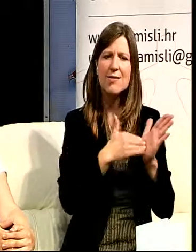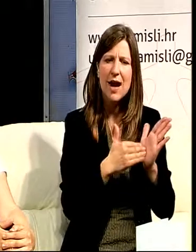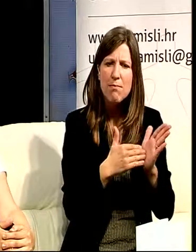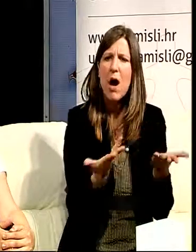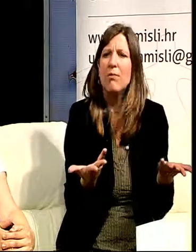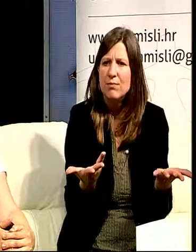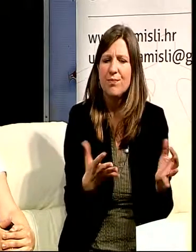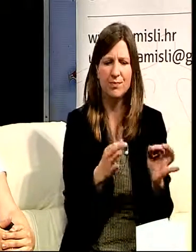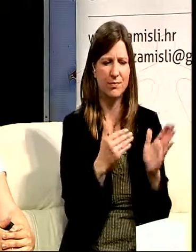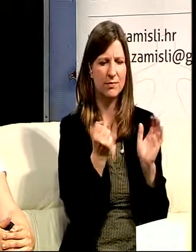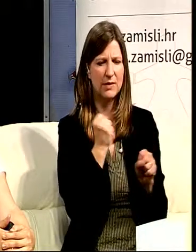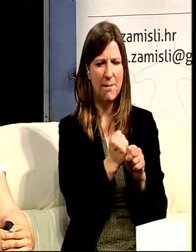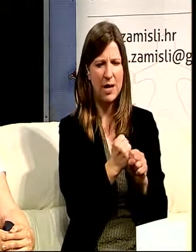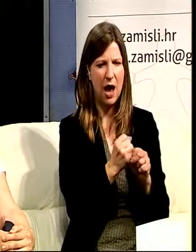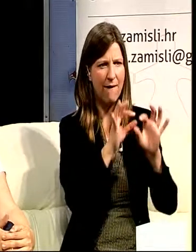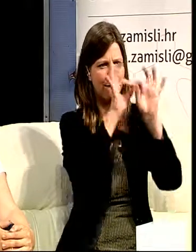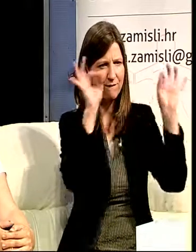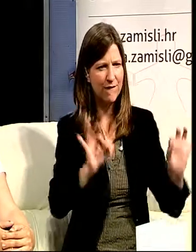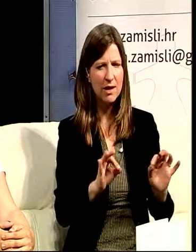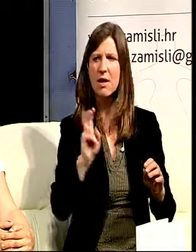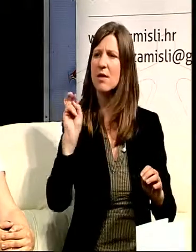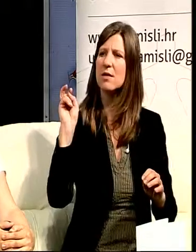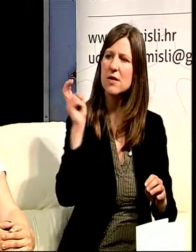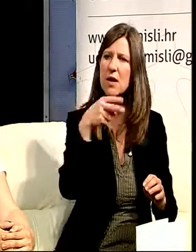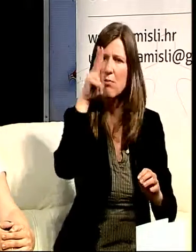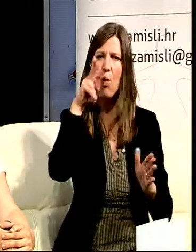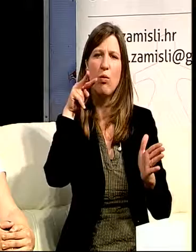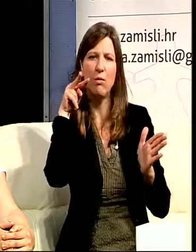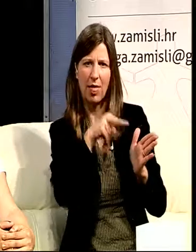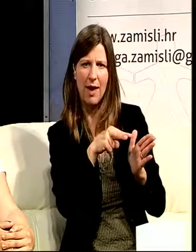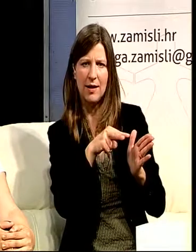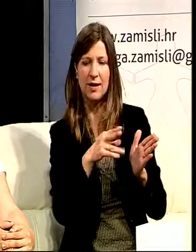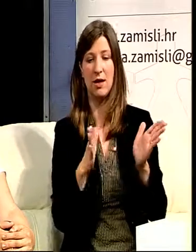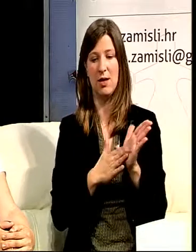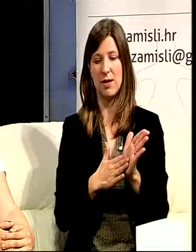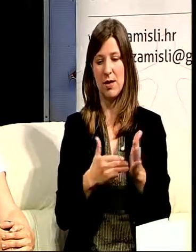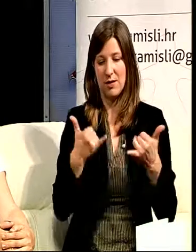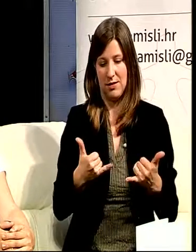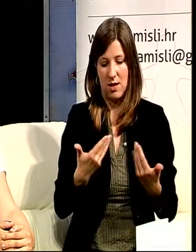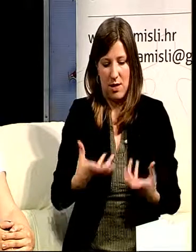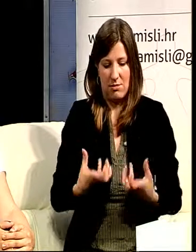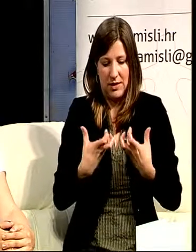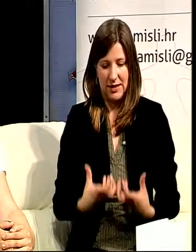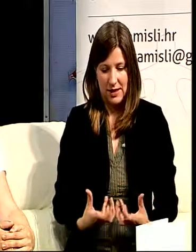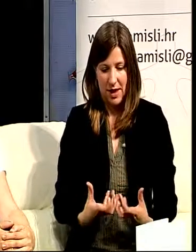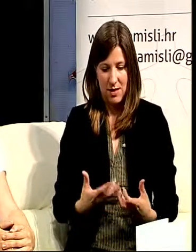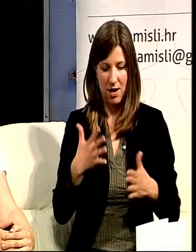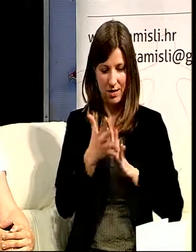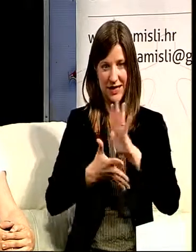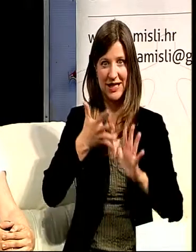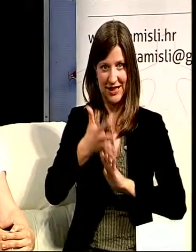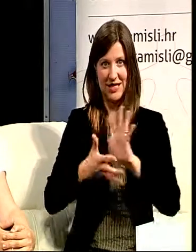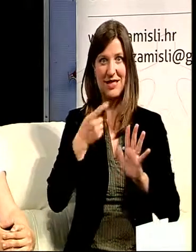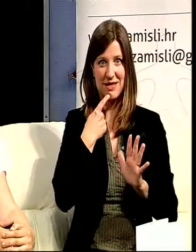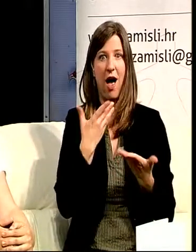način, odnosno evo i ova emisija koja pored nas ima osobu koja prenosi onima koji nas ne čuju, da